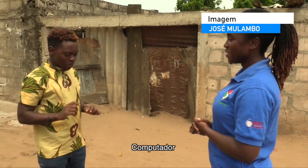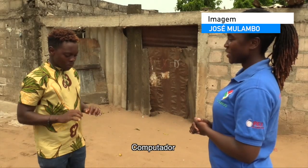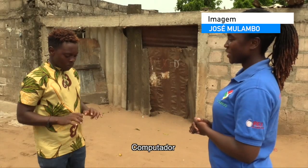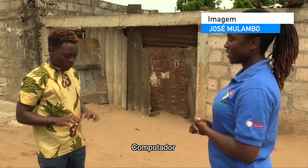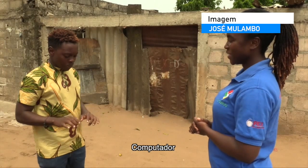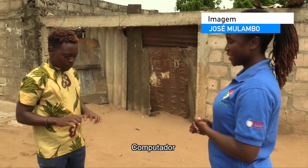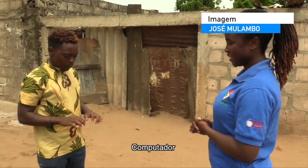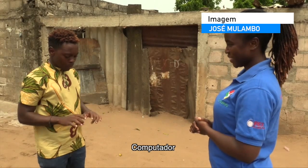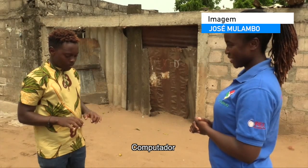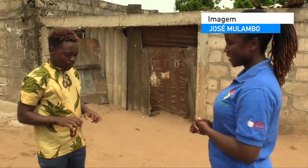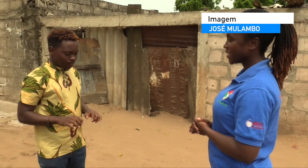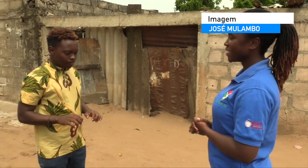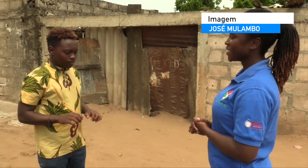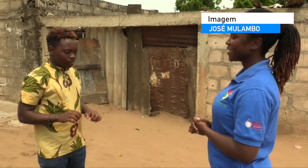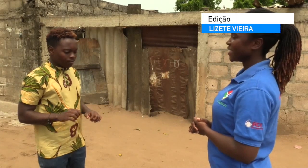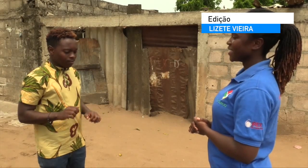computador